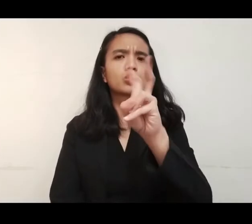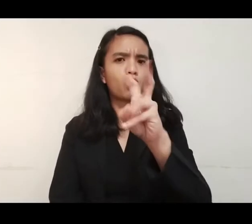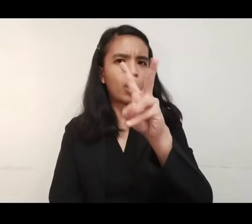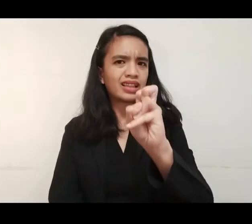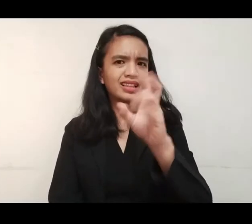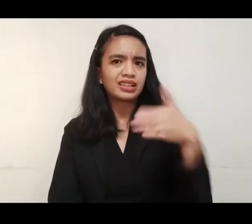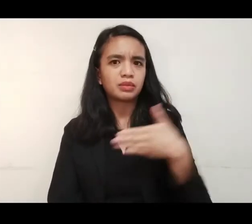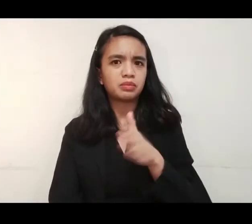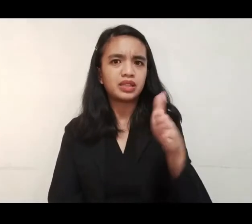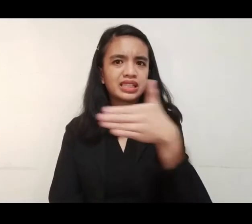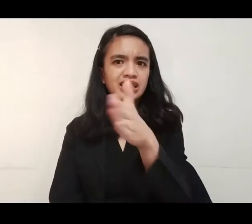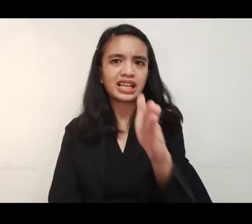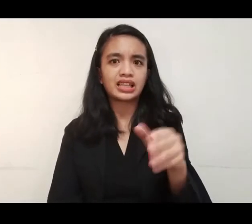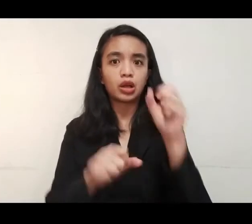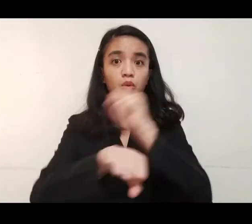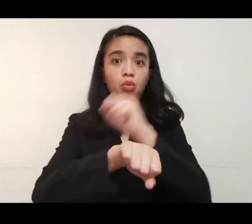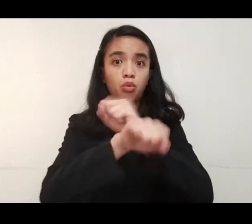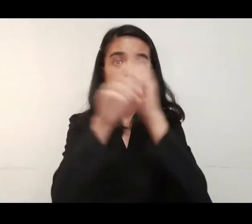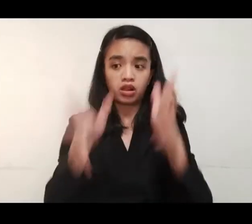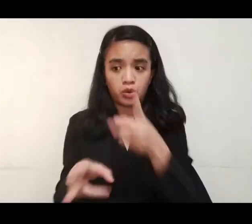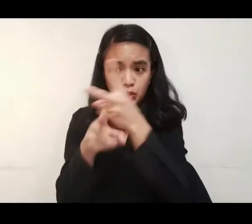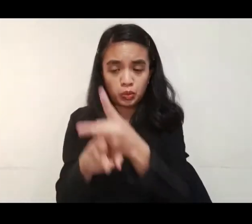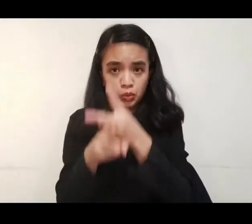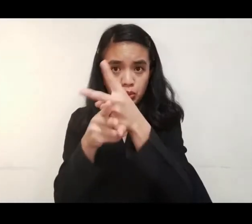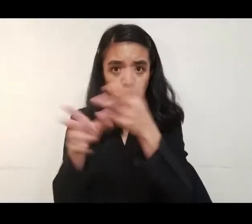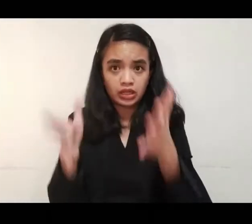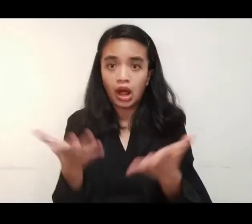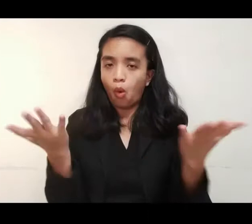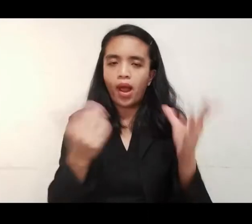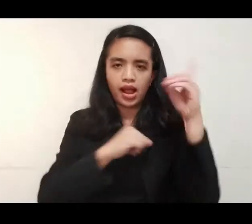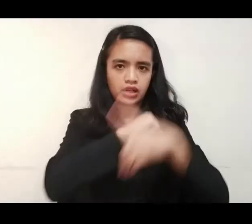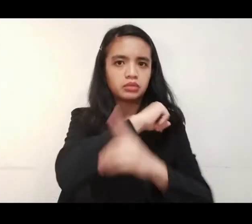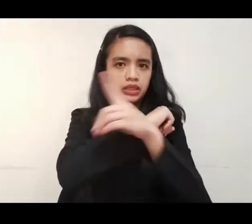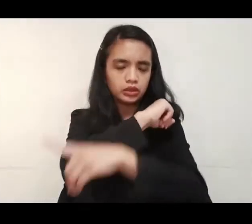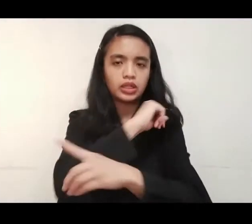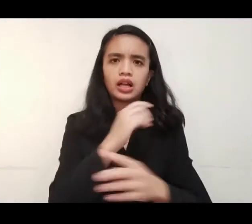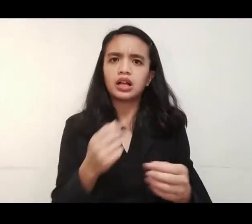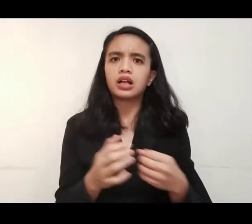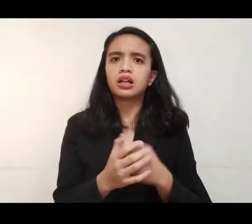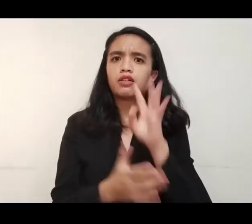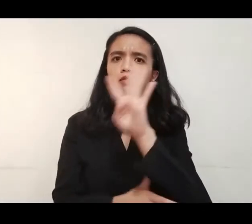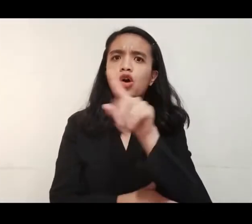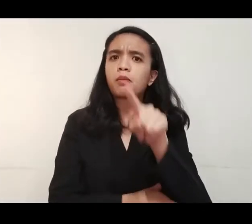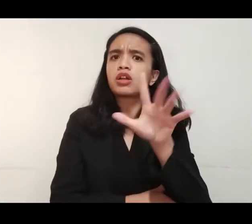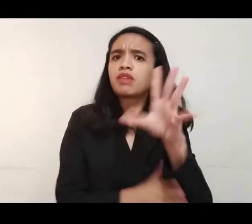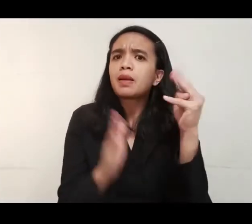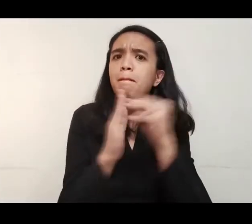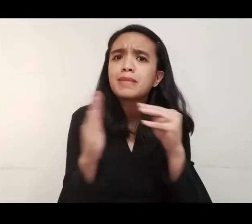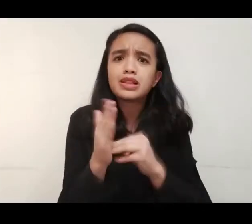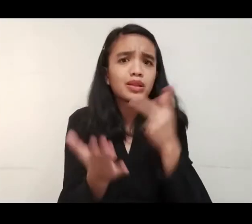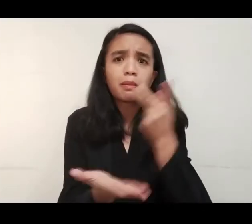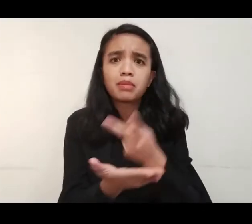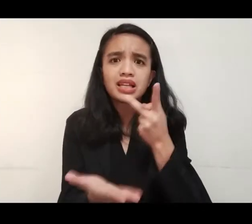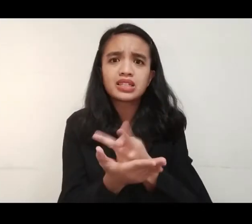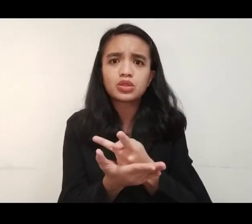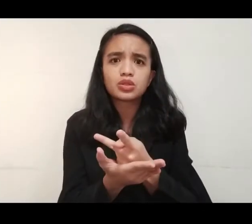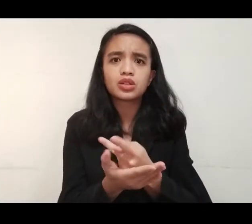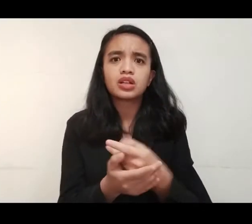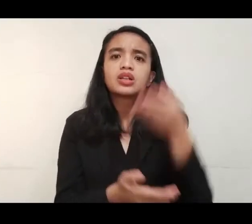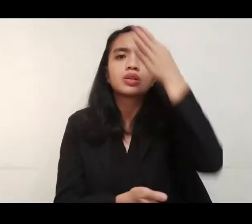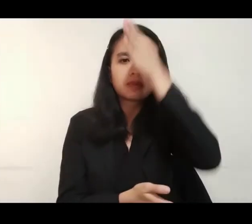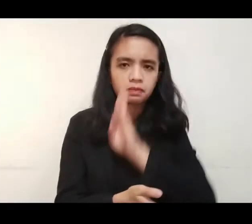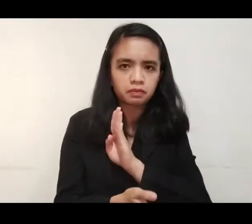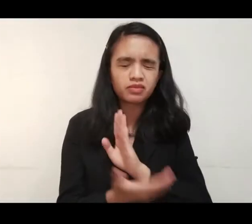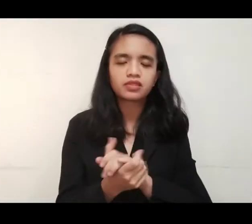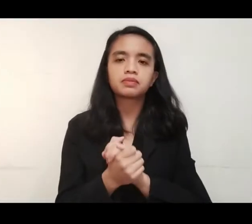Mahigit dalawang daang bangus operator ang apektado ng gataw sa ilang barangay sa Dagupan City. Mahigit 4.5 million pesos